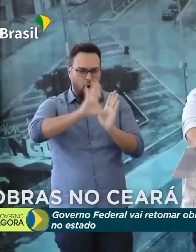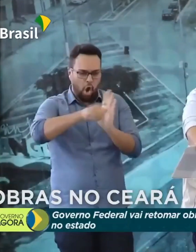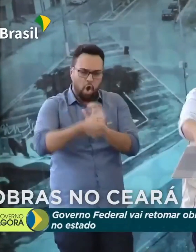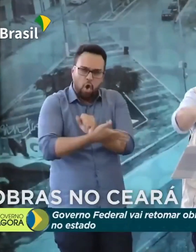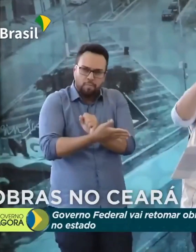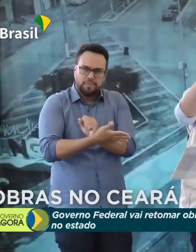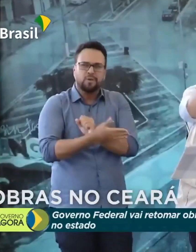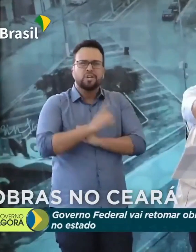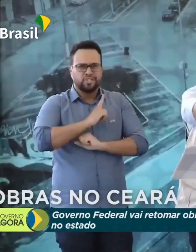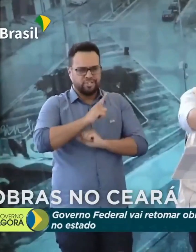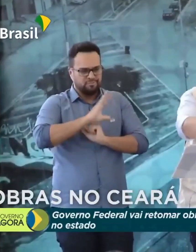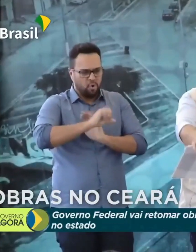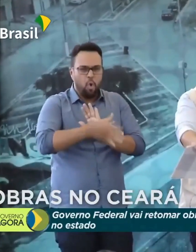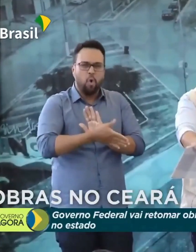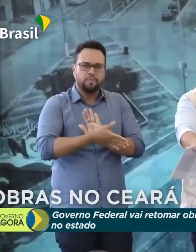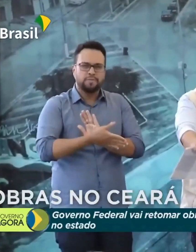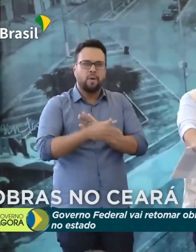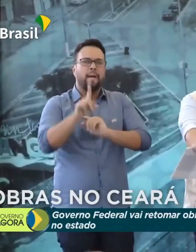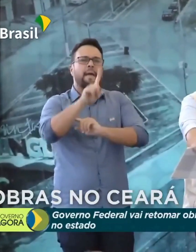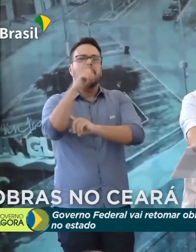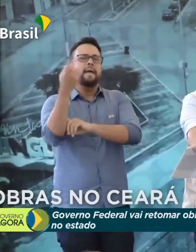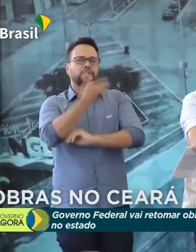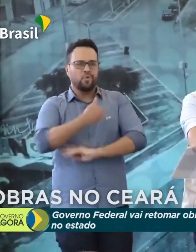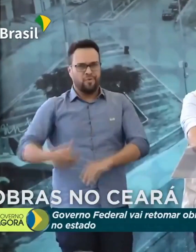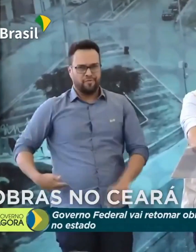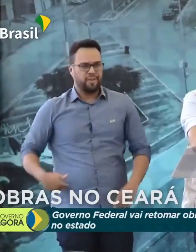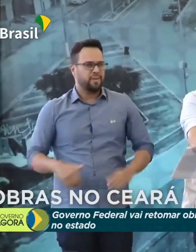que graçou em governos passados.